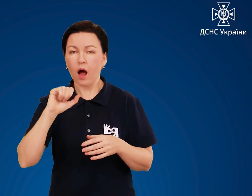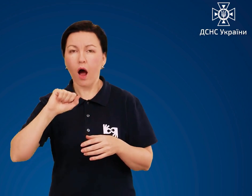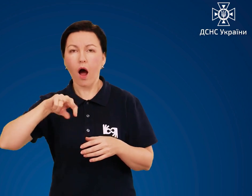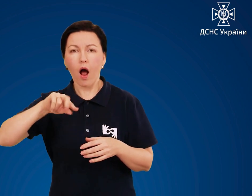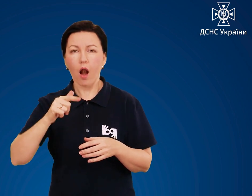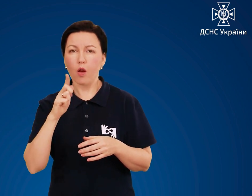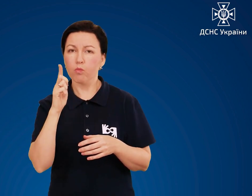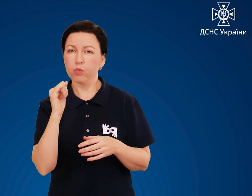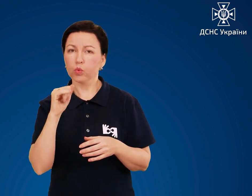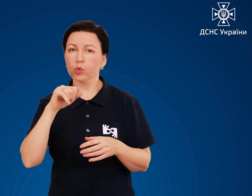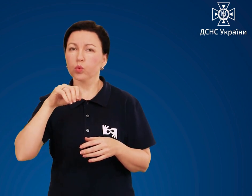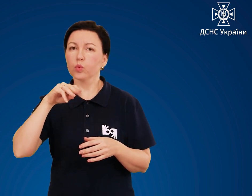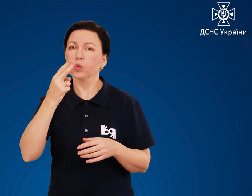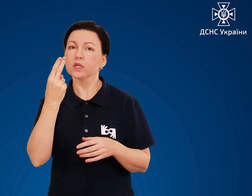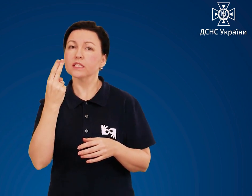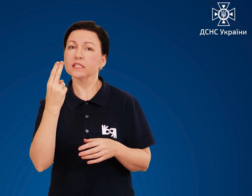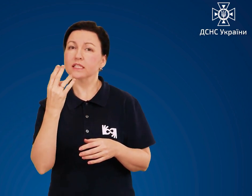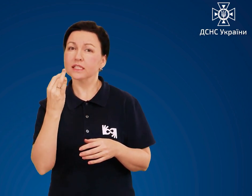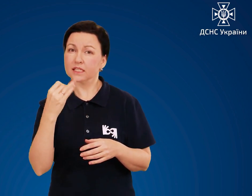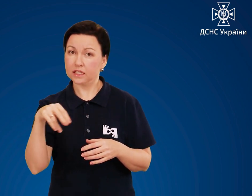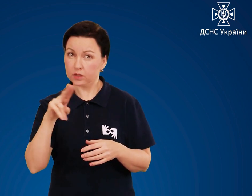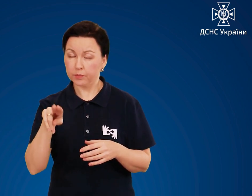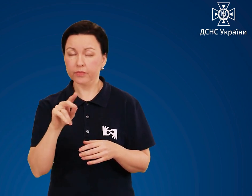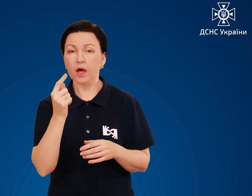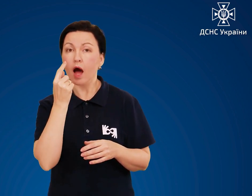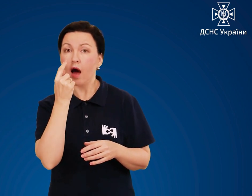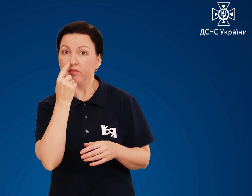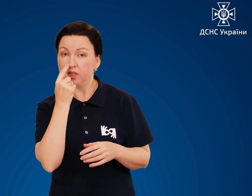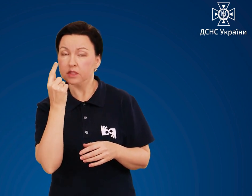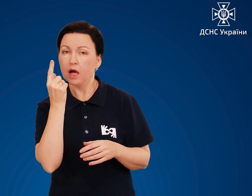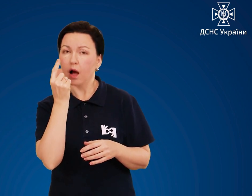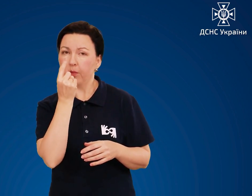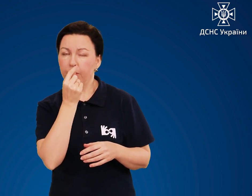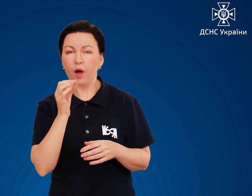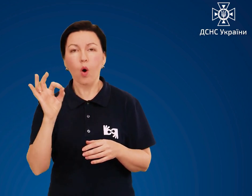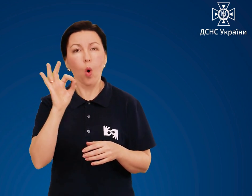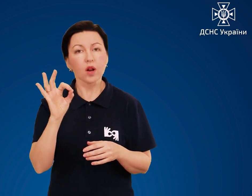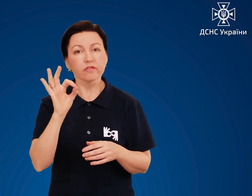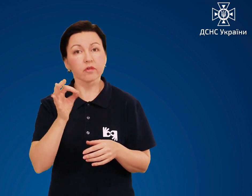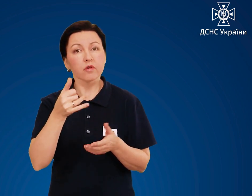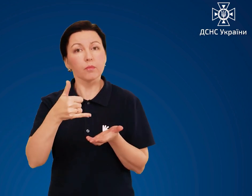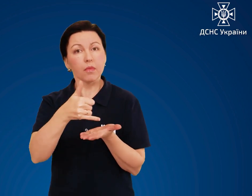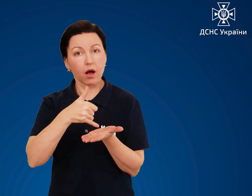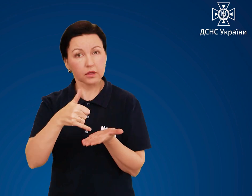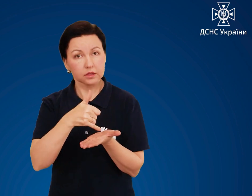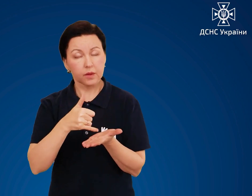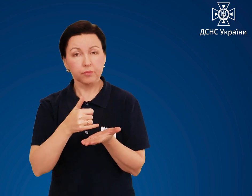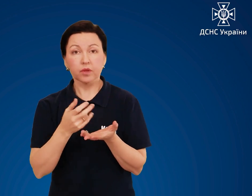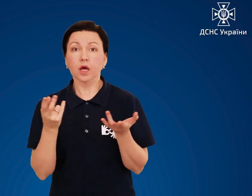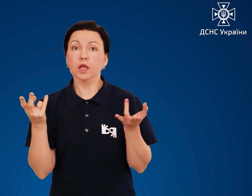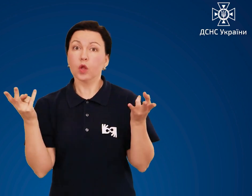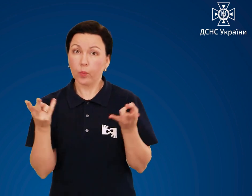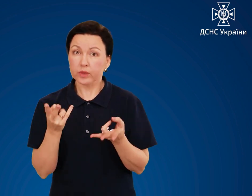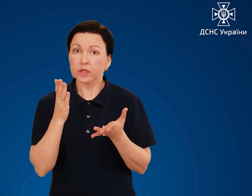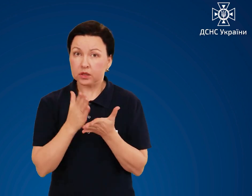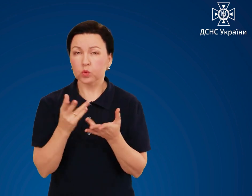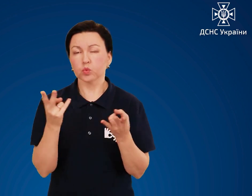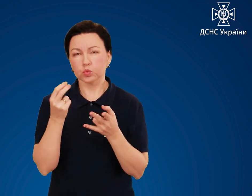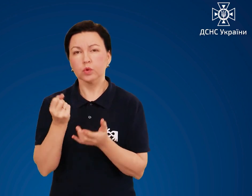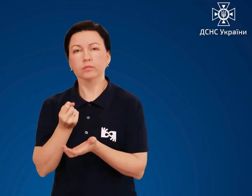альбуциду. В ніс – оливкове масло. При необхідності відправити потерпілого